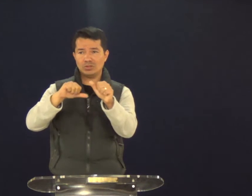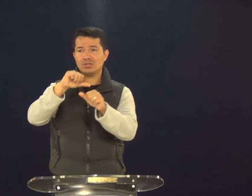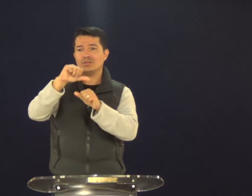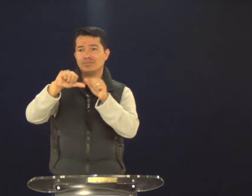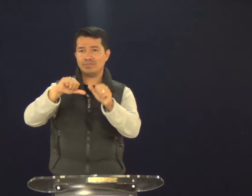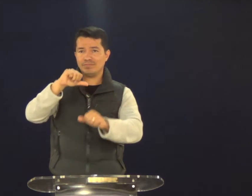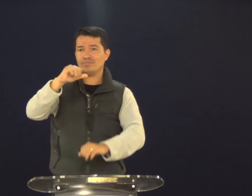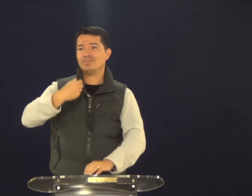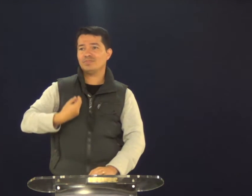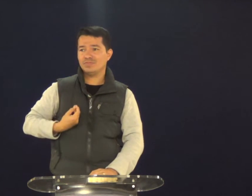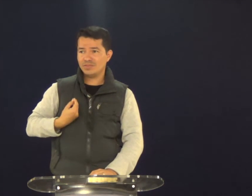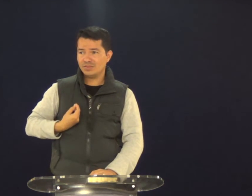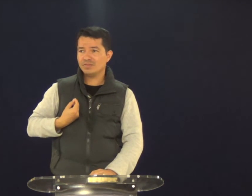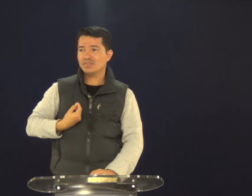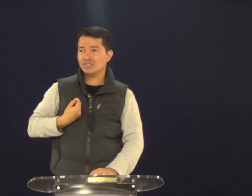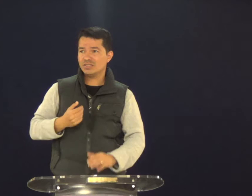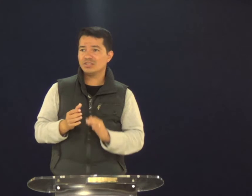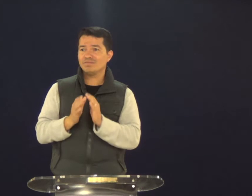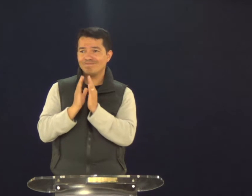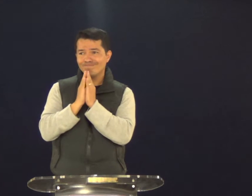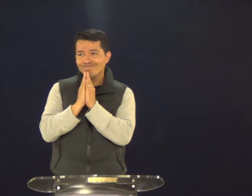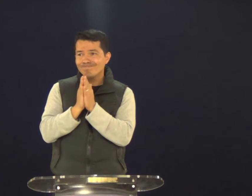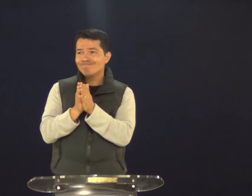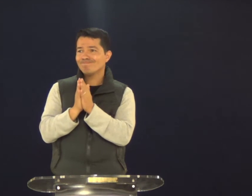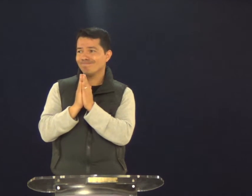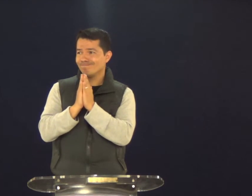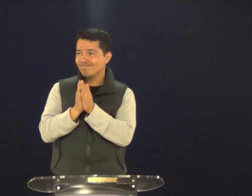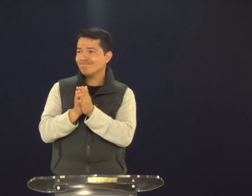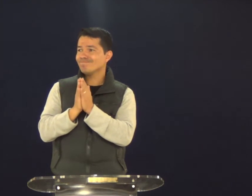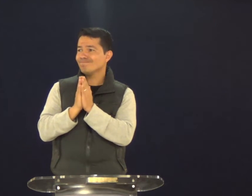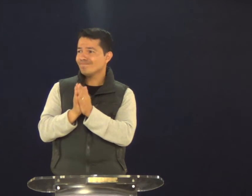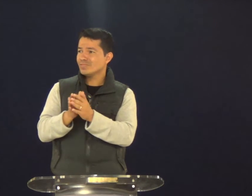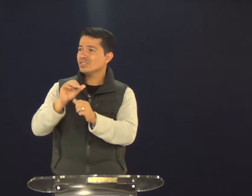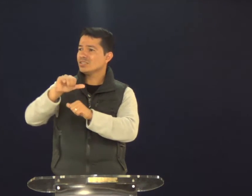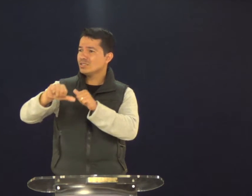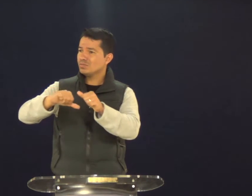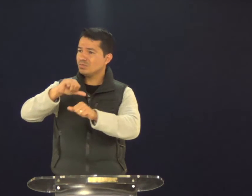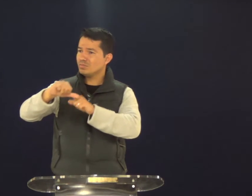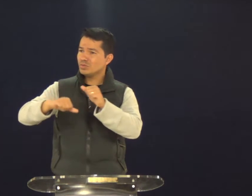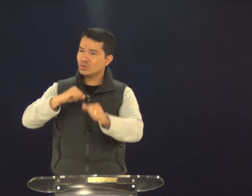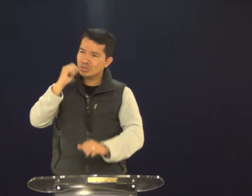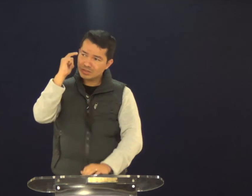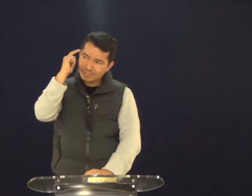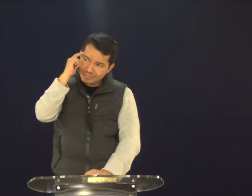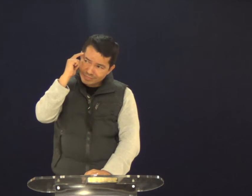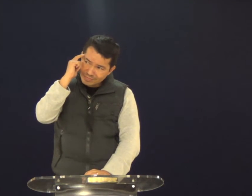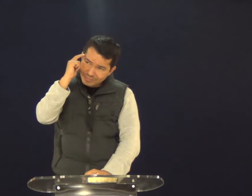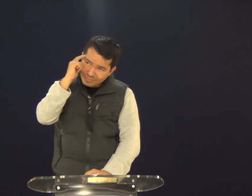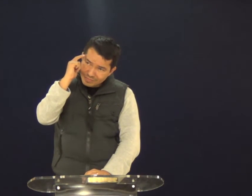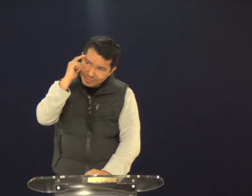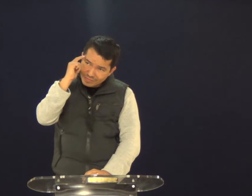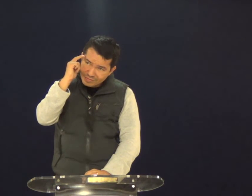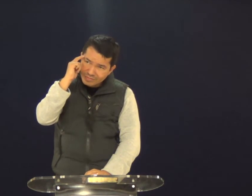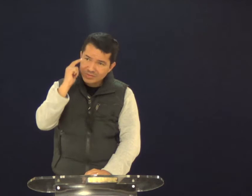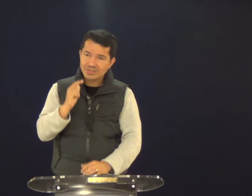Mude. Mude sua vida. Por favor. Mude seus